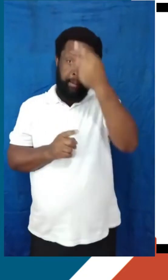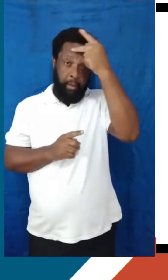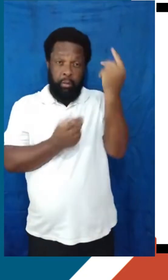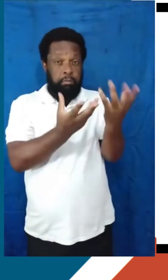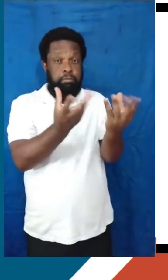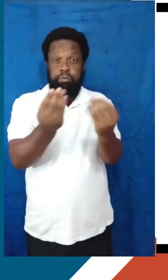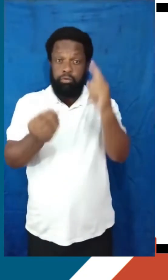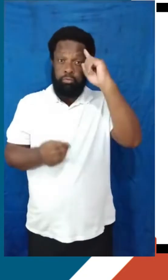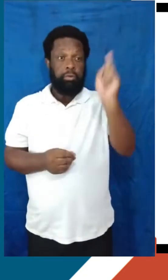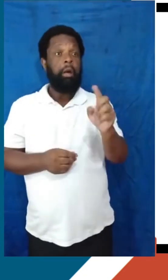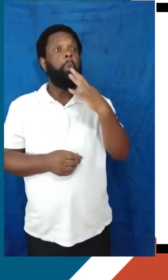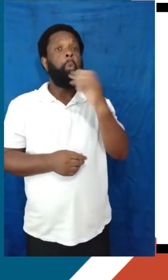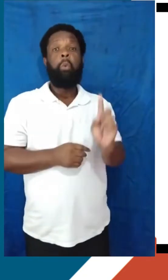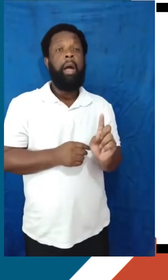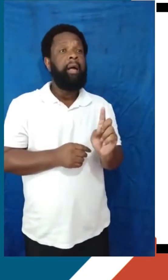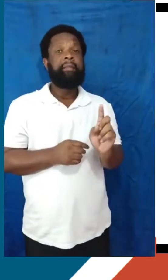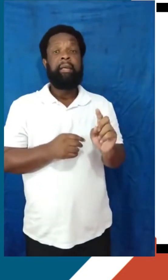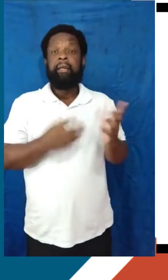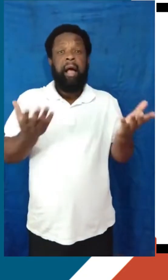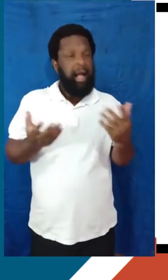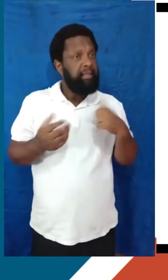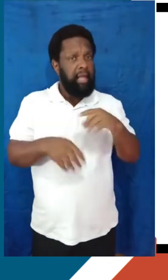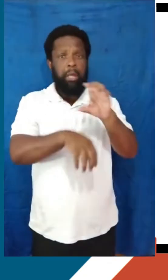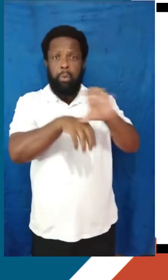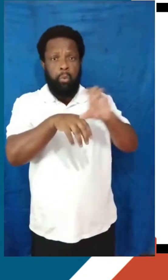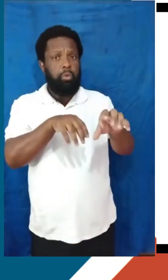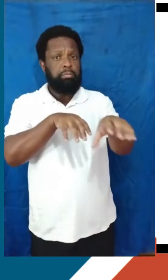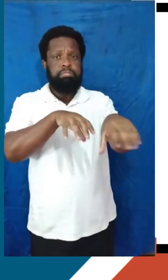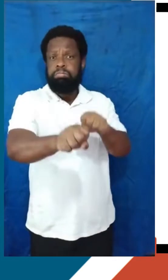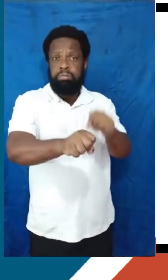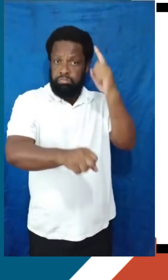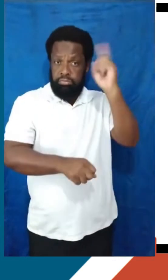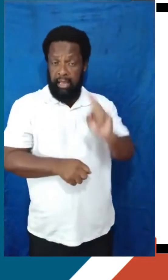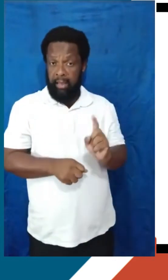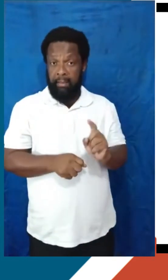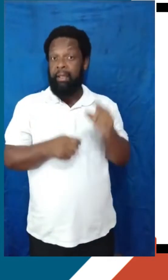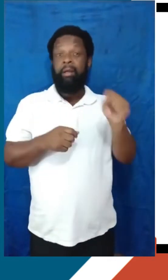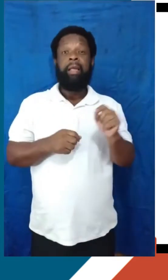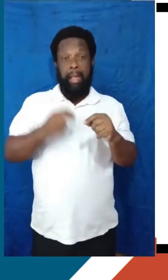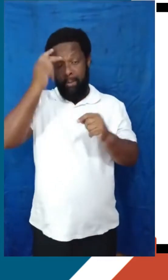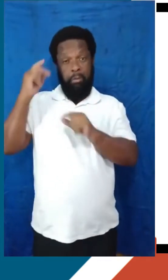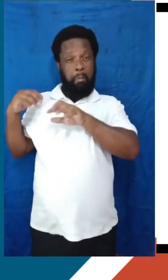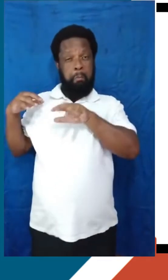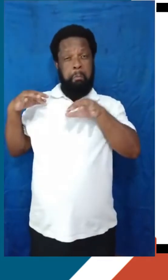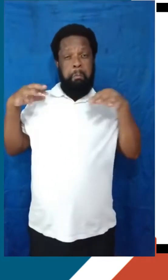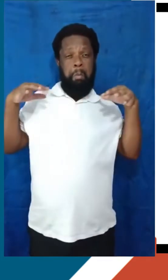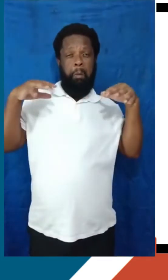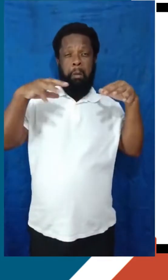ainda não sabem que essas instituições oferecem graduação, então acaba que elas têm uma concorrência um pouco menor,